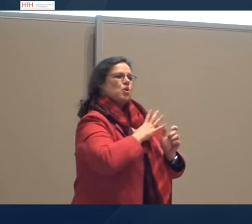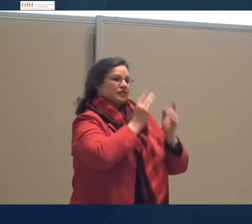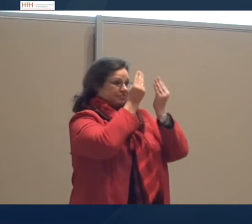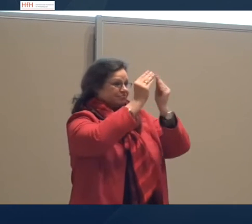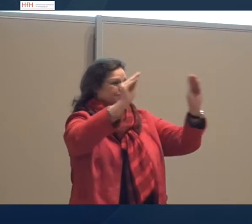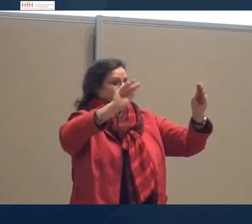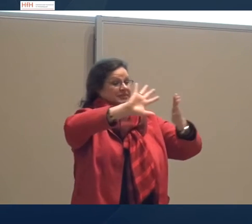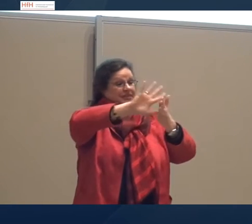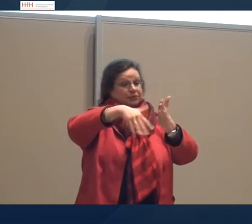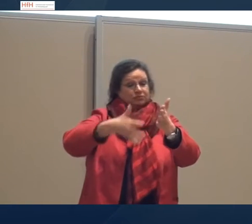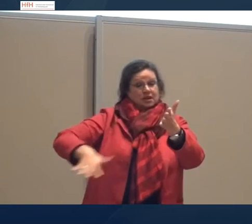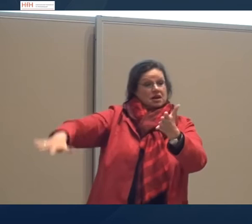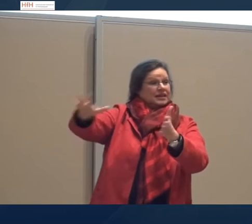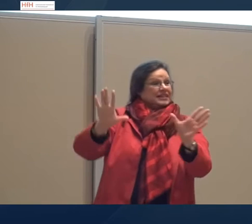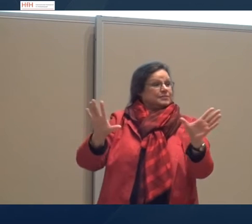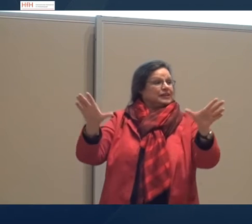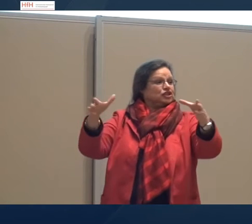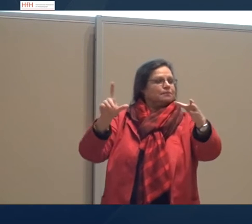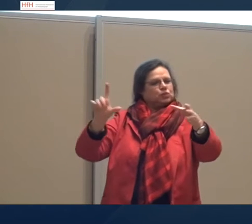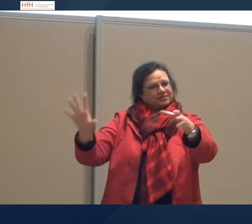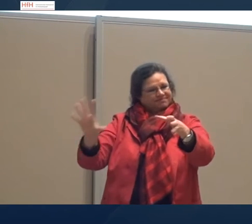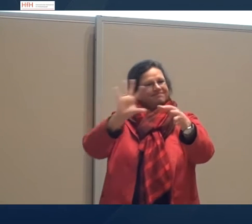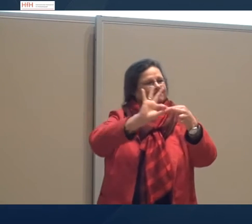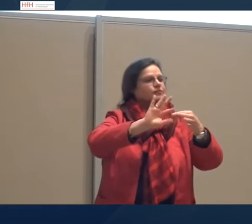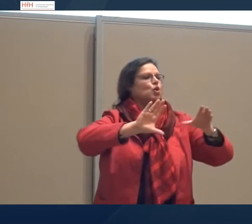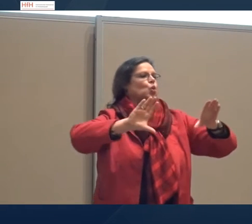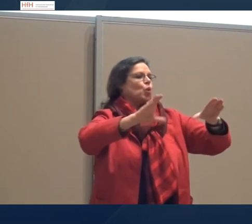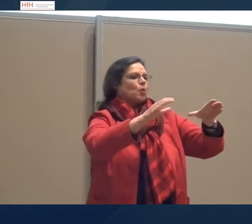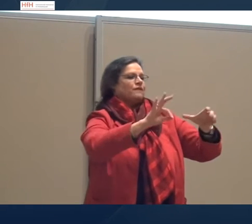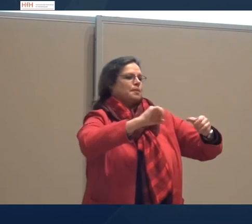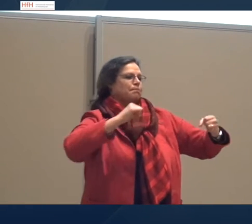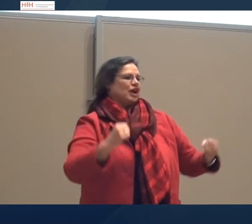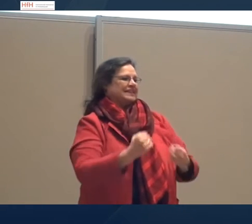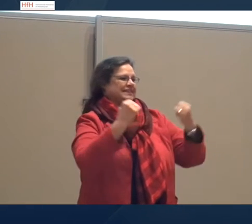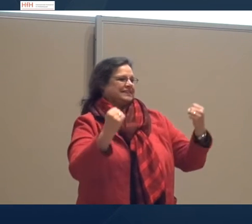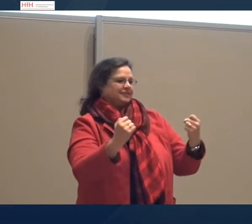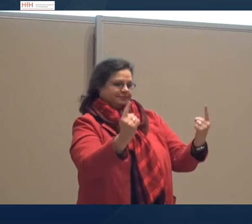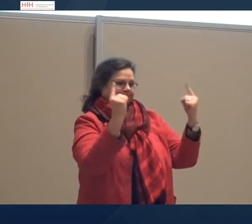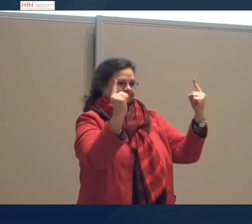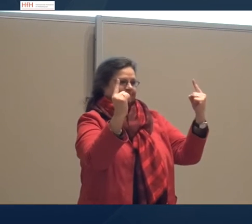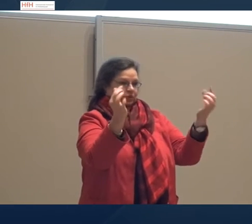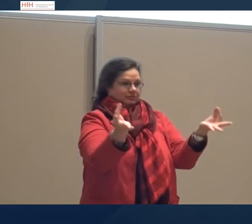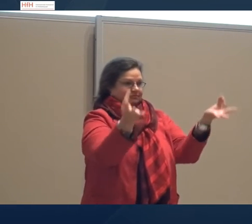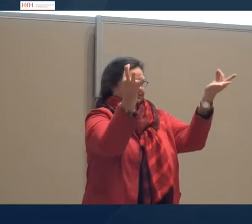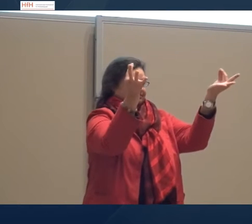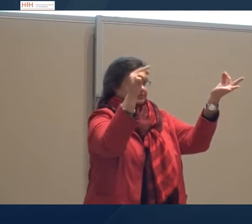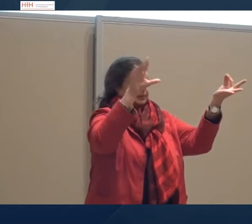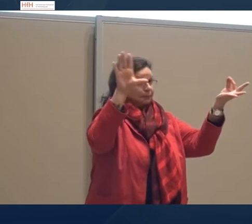Und ich möchte dazu noch kurz Erläuterungen geben. Diese Gebärdensprachgemeinschaft, die muss mit der Community of Praxis verbunden werden. Das